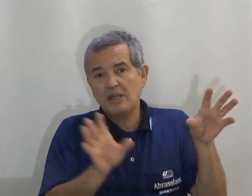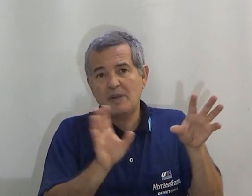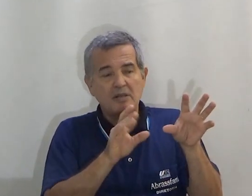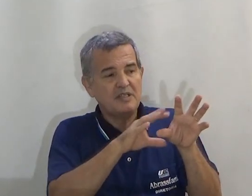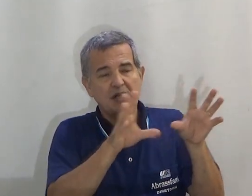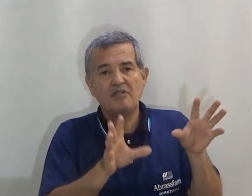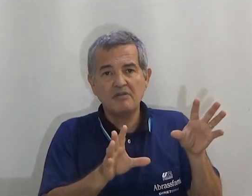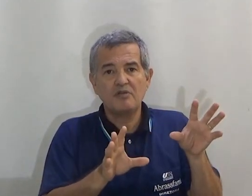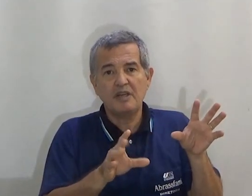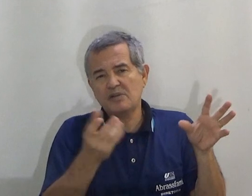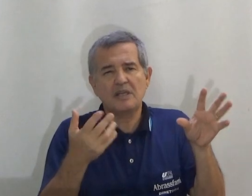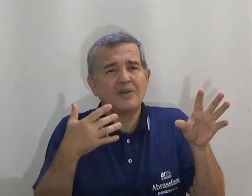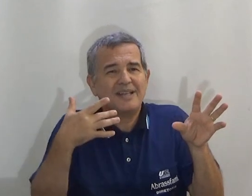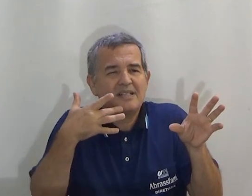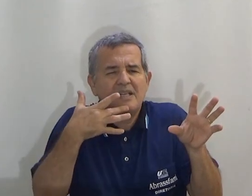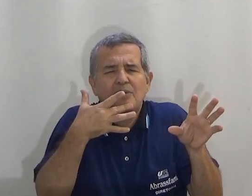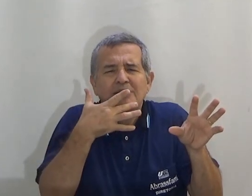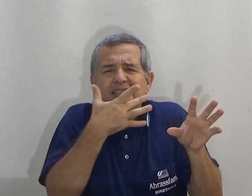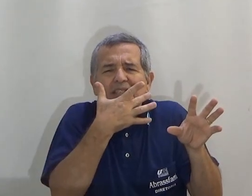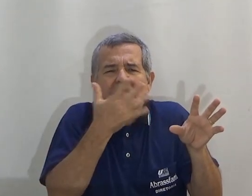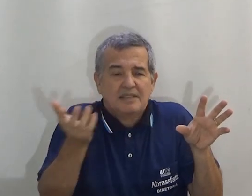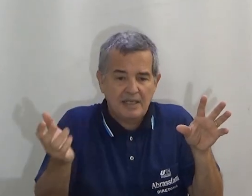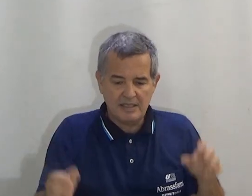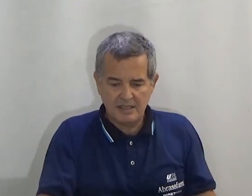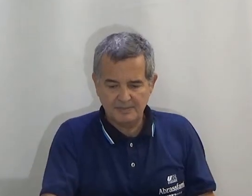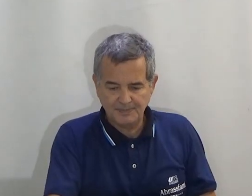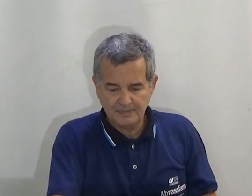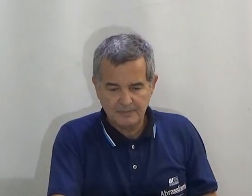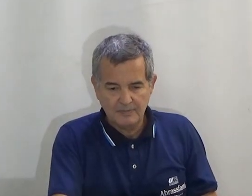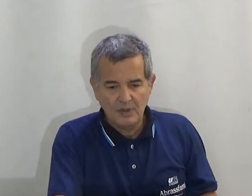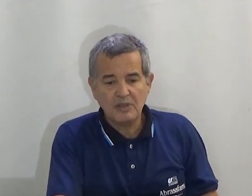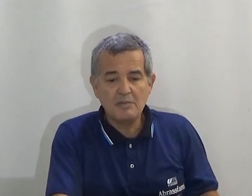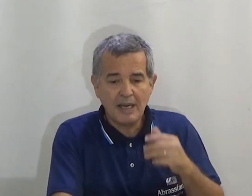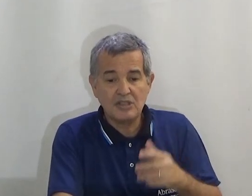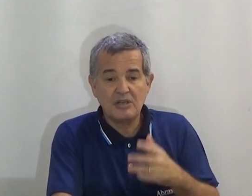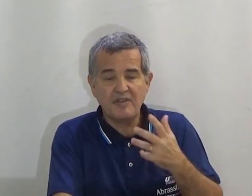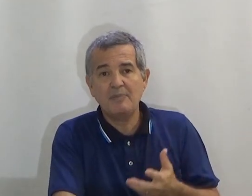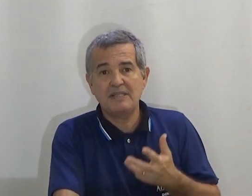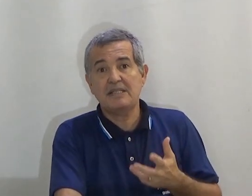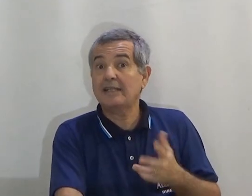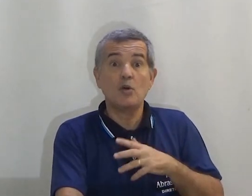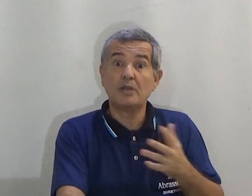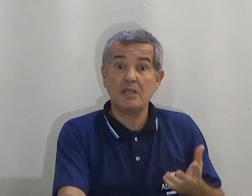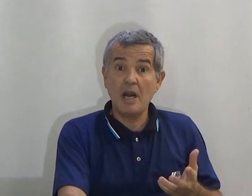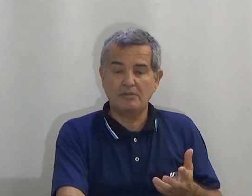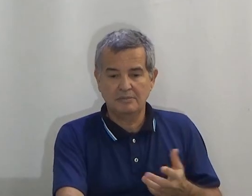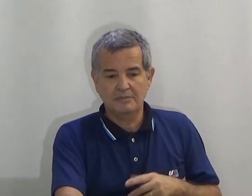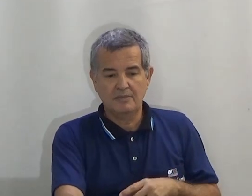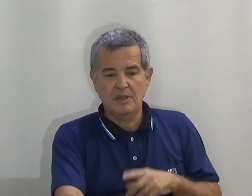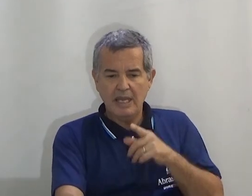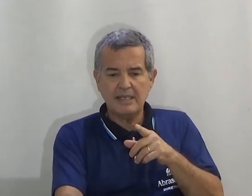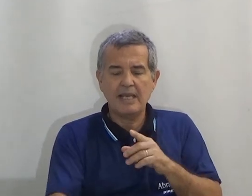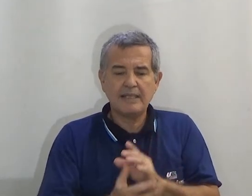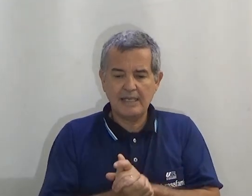Nem a expressão facial vai envolver. Eu não sei o que eu queira dizer que é uma delícia. Não tem imagens que vai precisar. Tem outras que não.